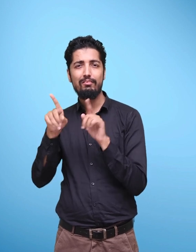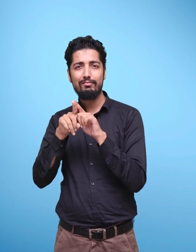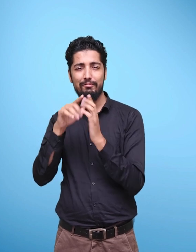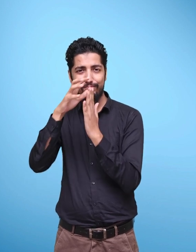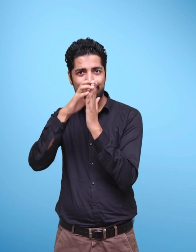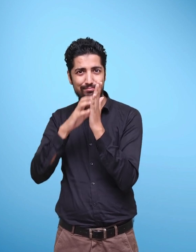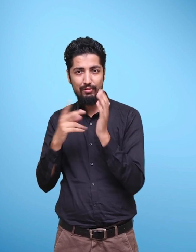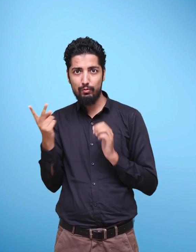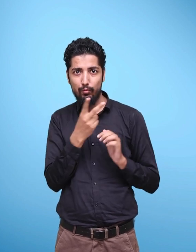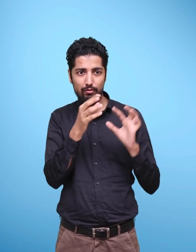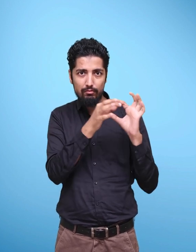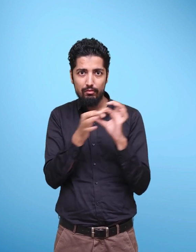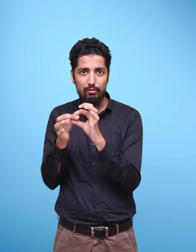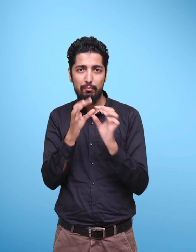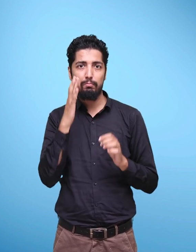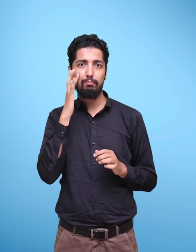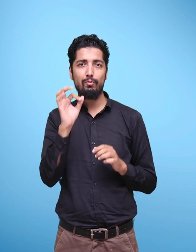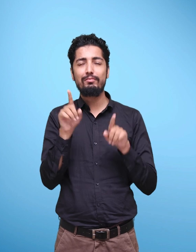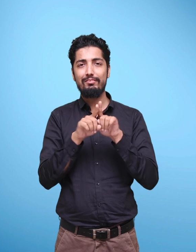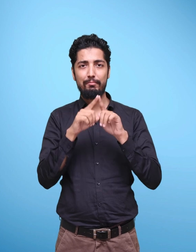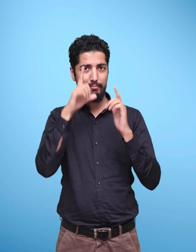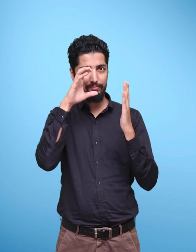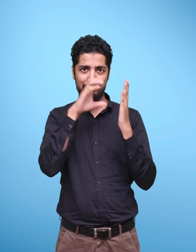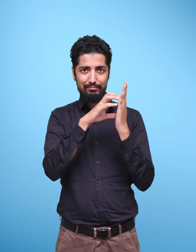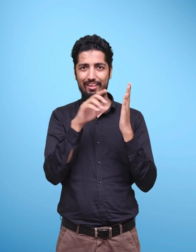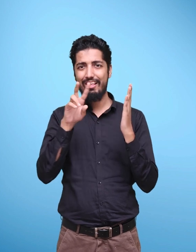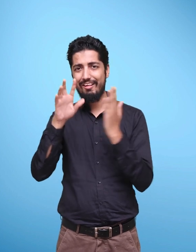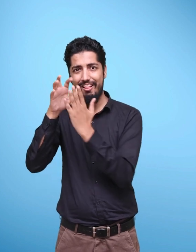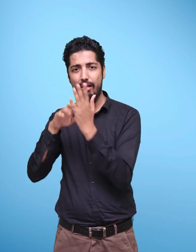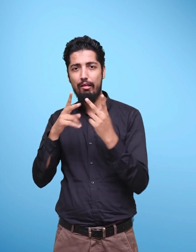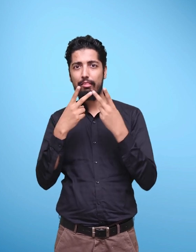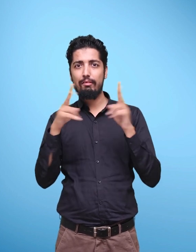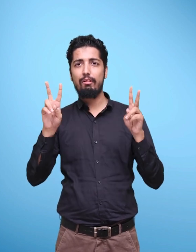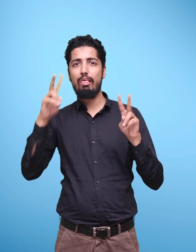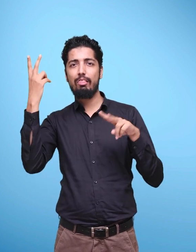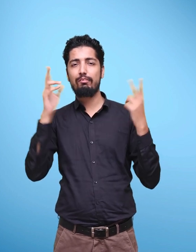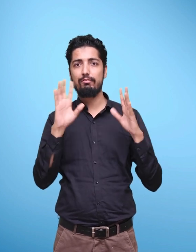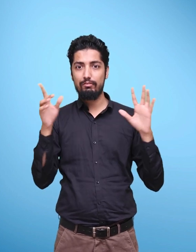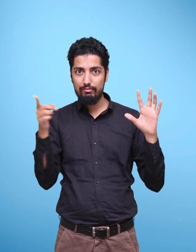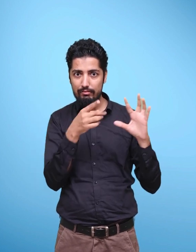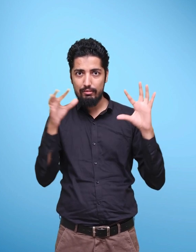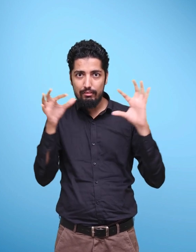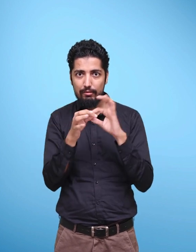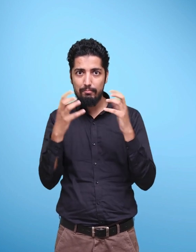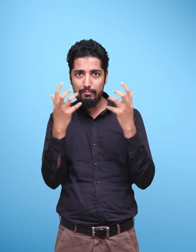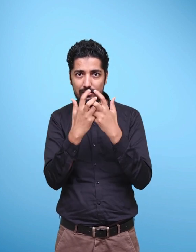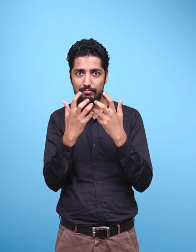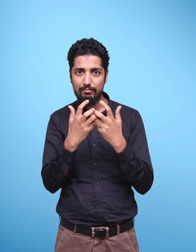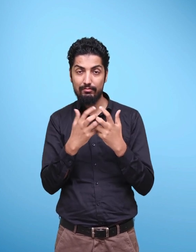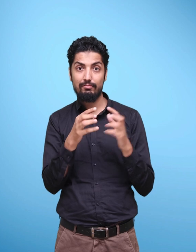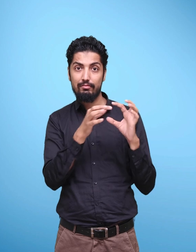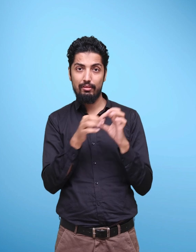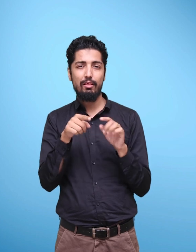They are not mere add-ons to the textbooks but are integral to it. Through this book,